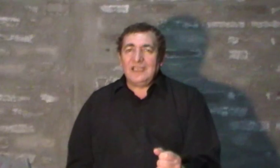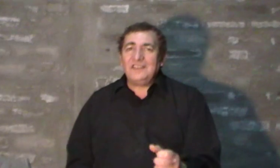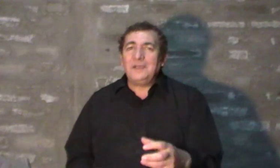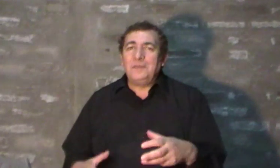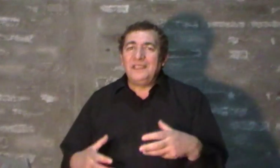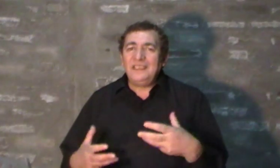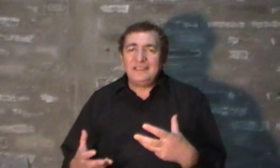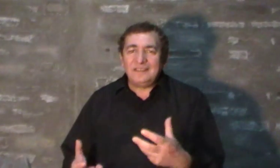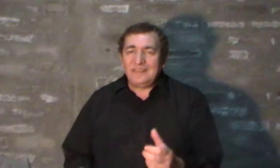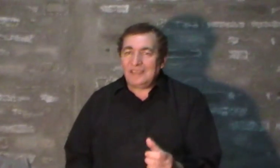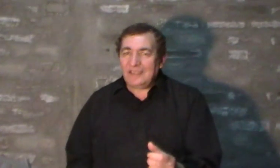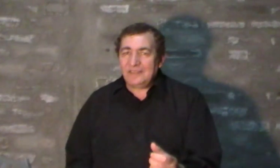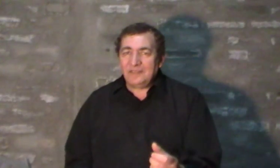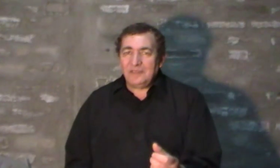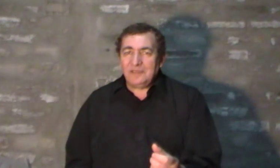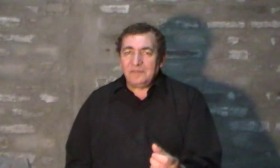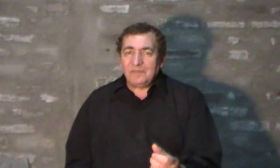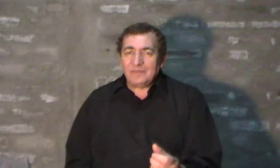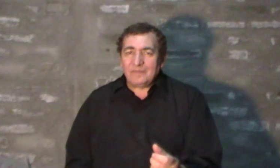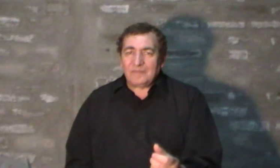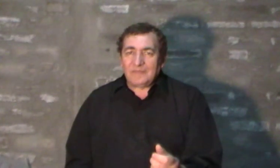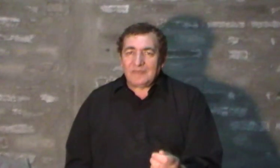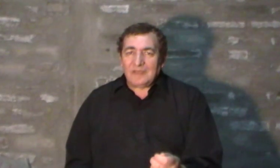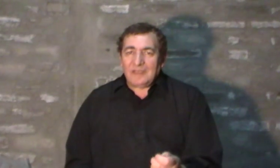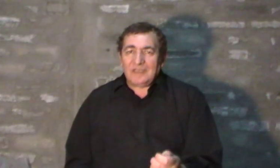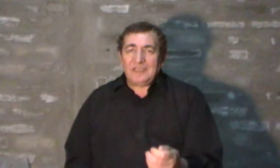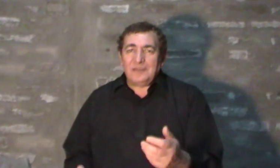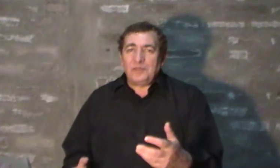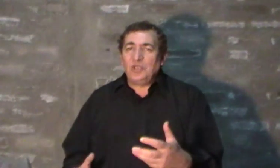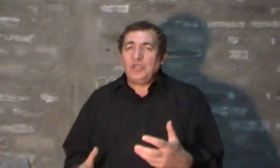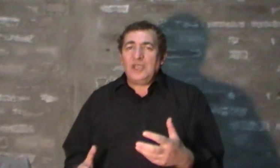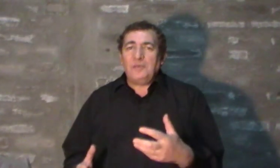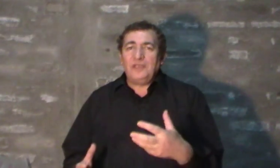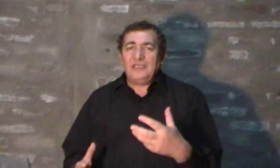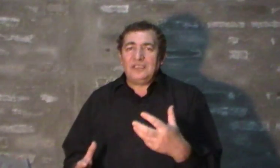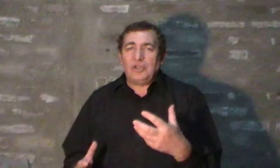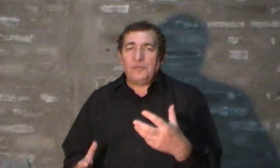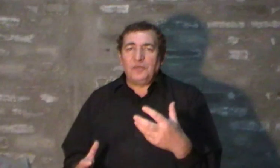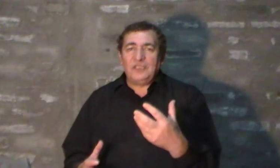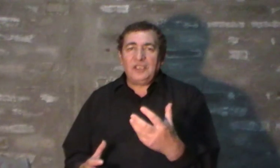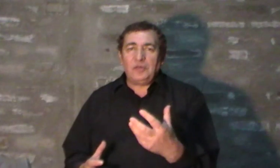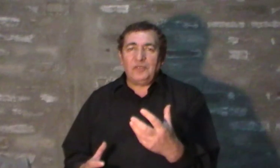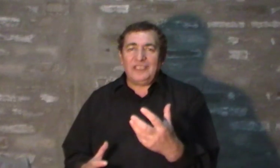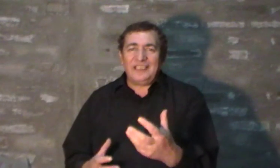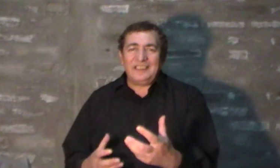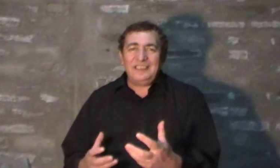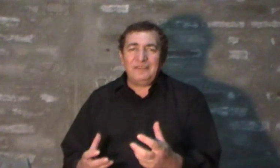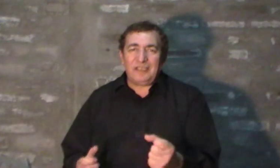Las experiencias, que de pronto las puede computar como negativas.